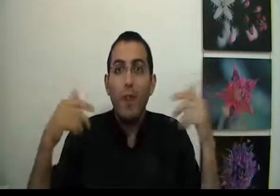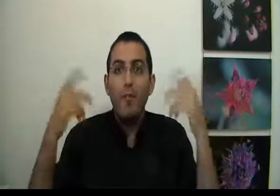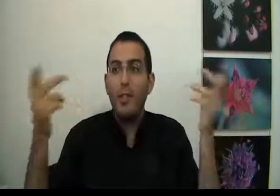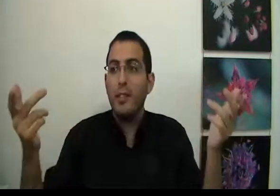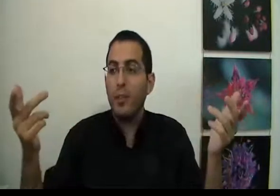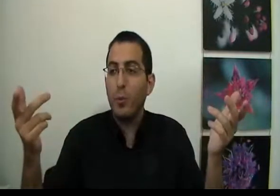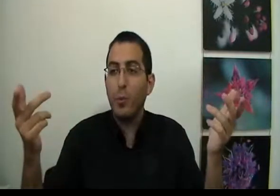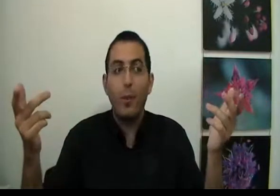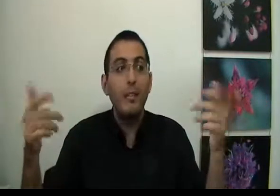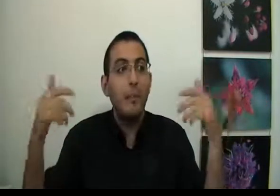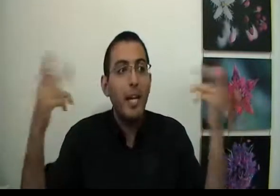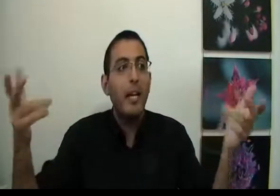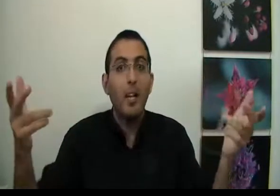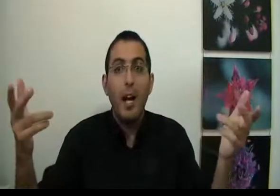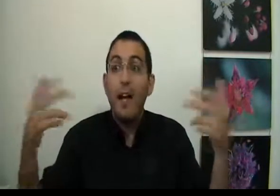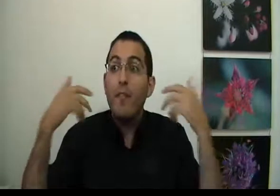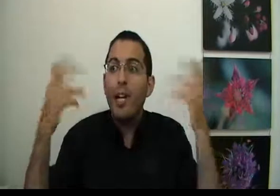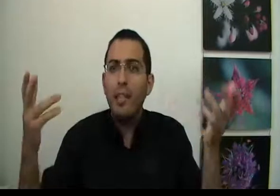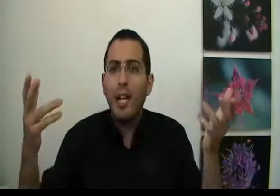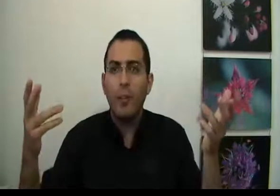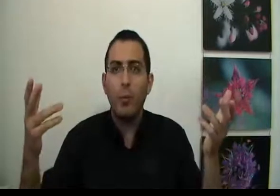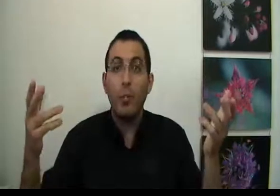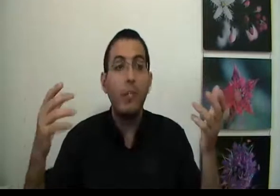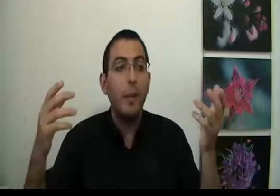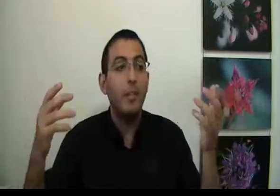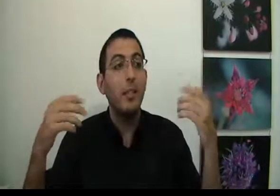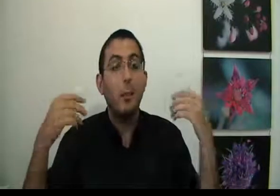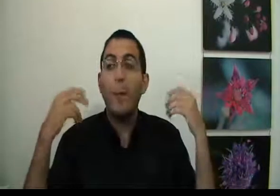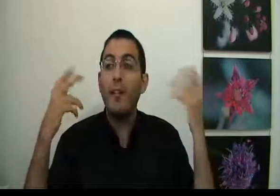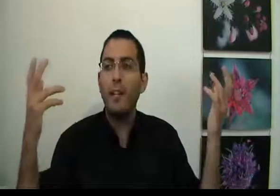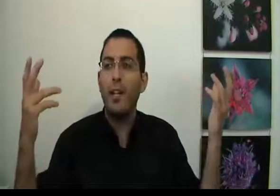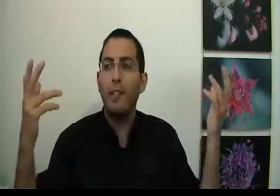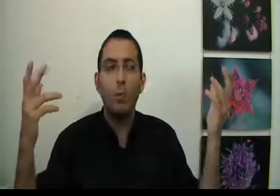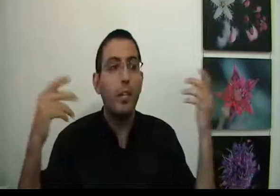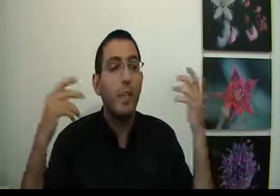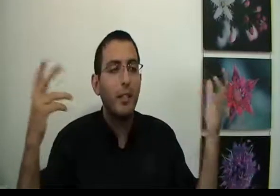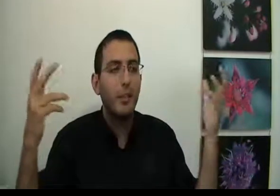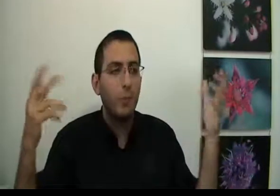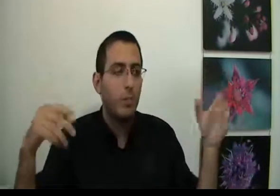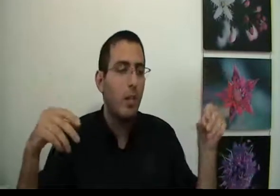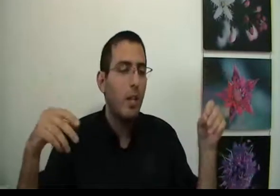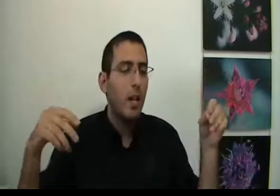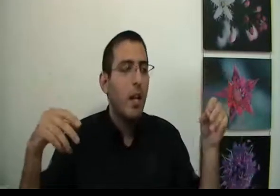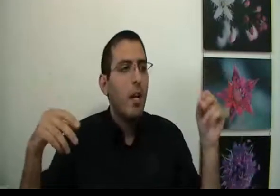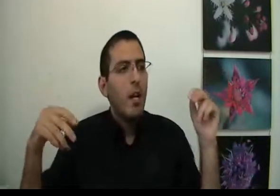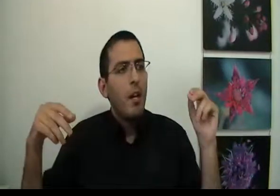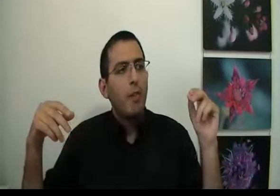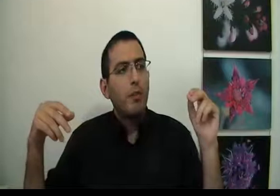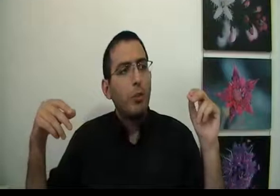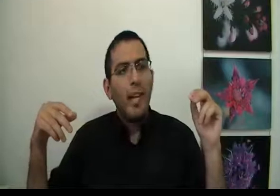מפחד שיפטרו אותו, הוא היה שמח עלוואי שרק יפטרו אותי, יש ארבע אנשים שומעים עלaporבי שרק יפטרו אותי. דמית שיפטרו אותי. זאת אומרת